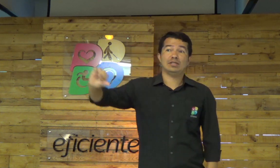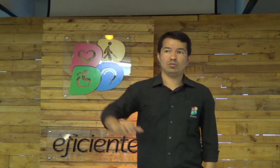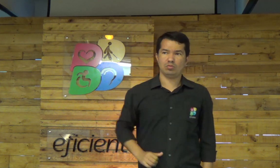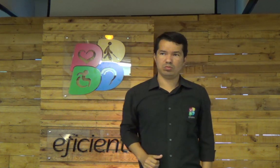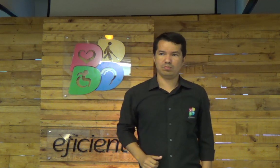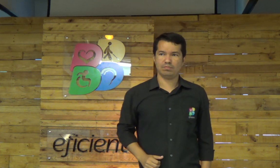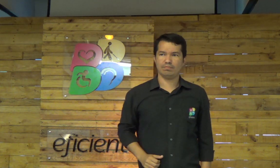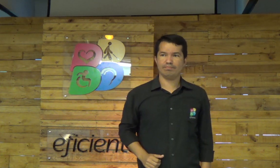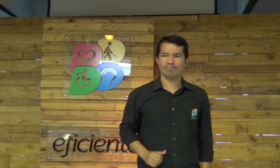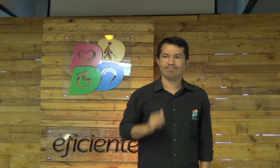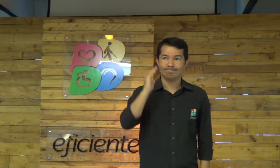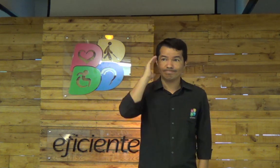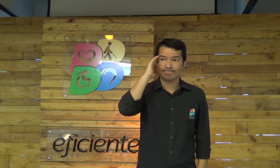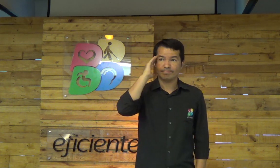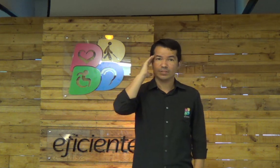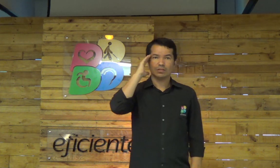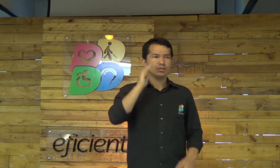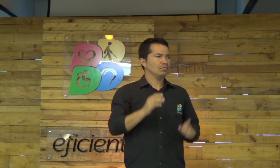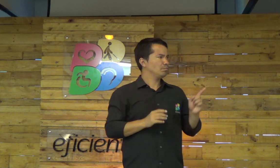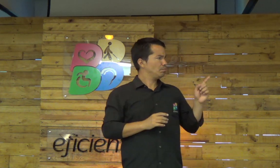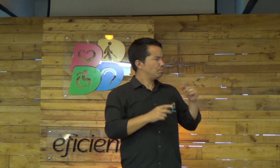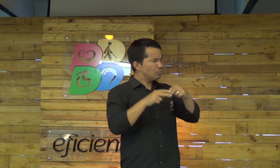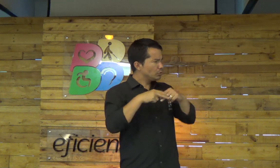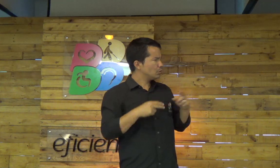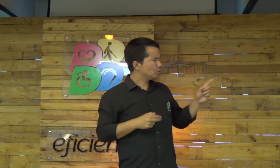Ele quer de mim e de você 100%.